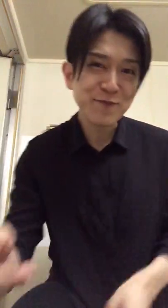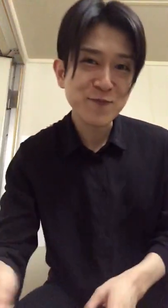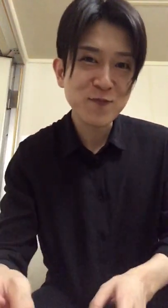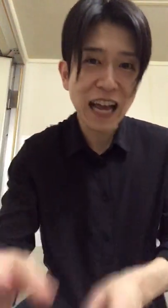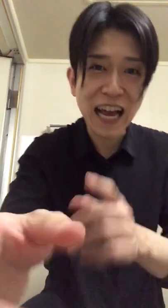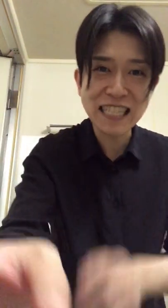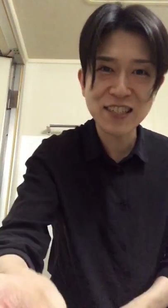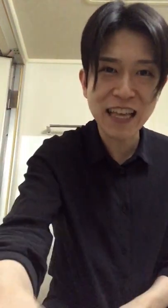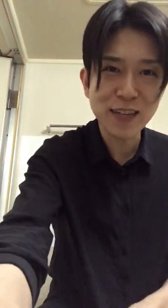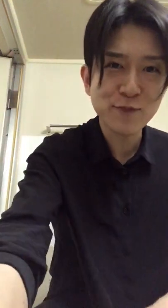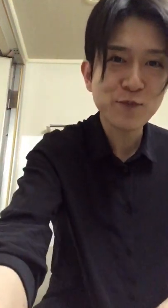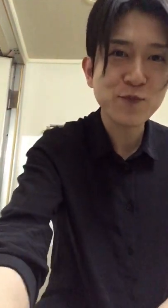愛しるぜ